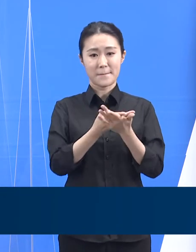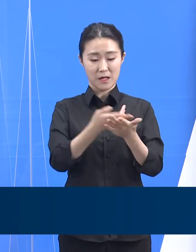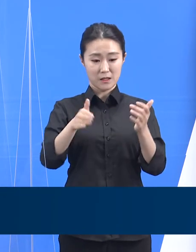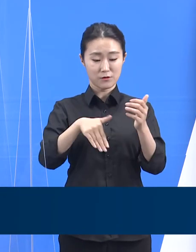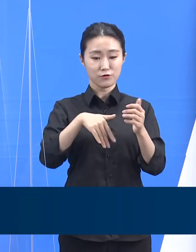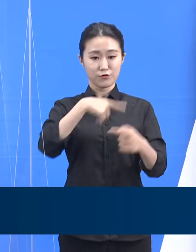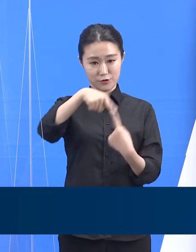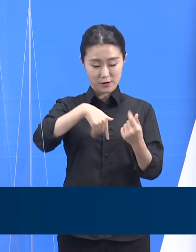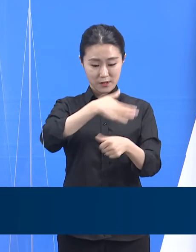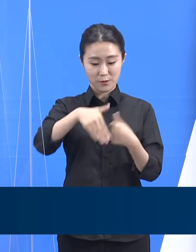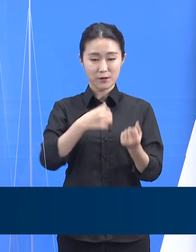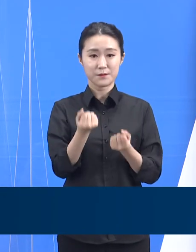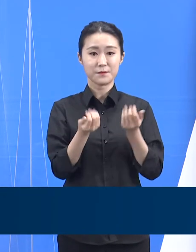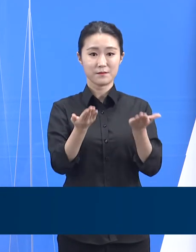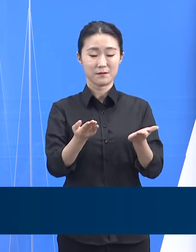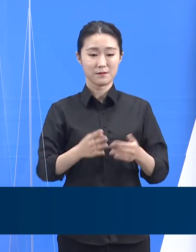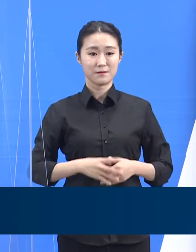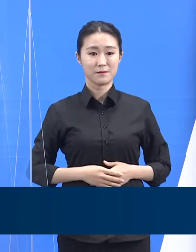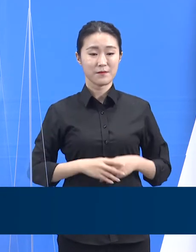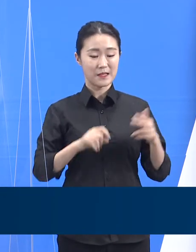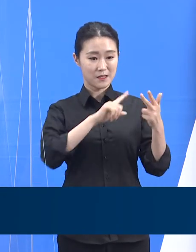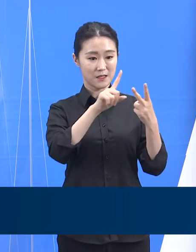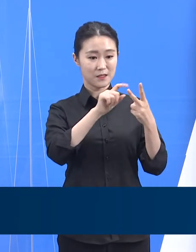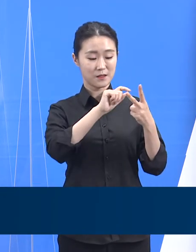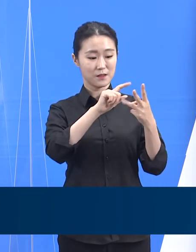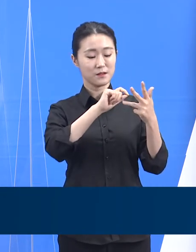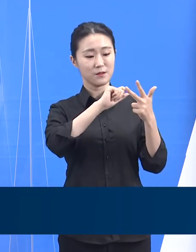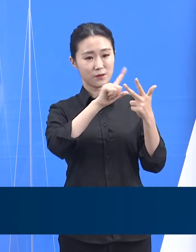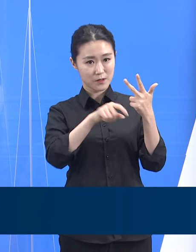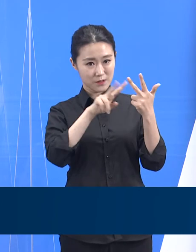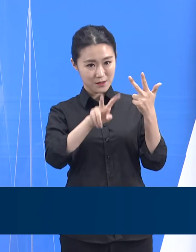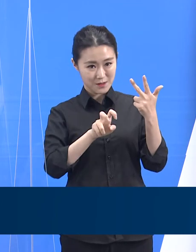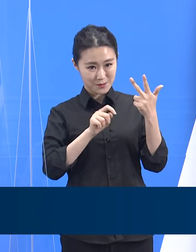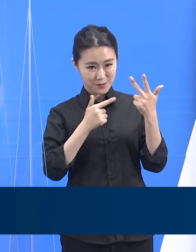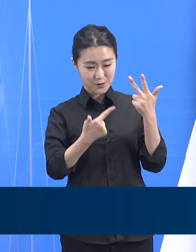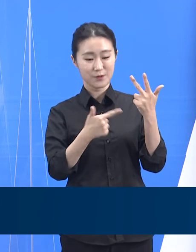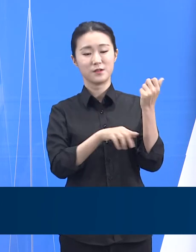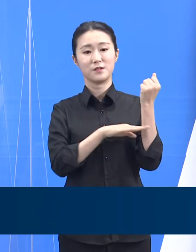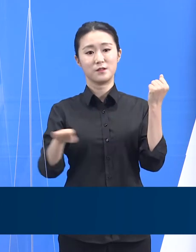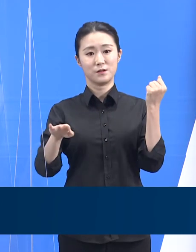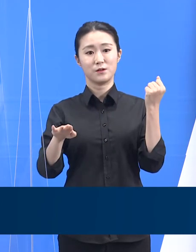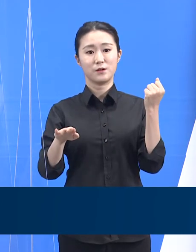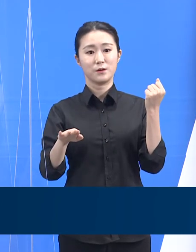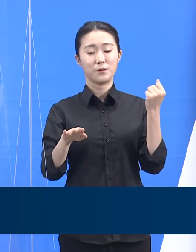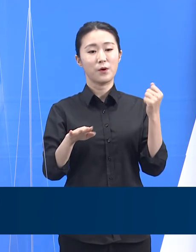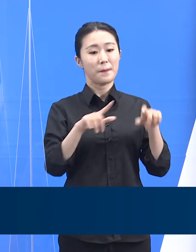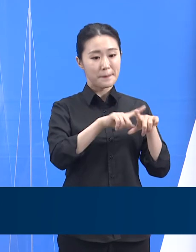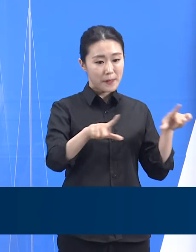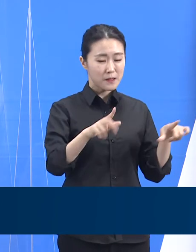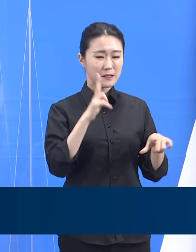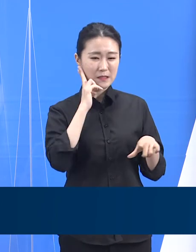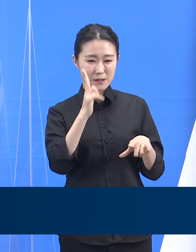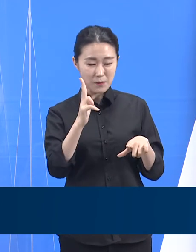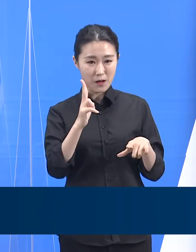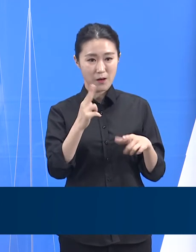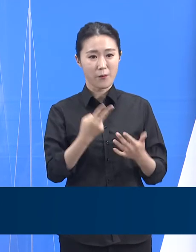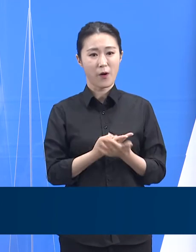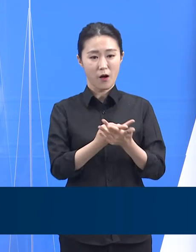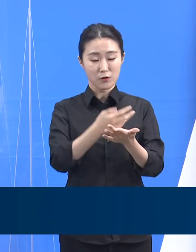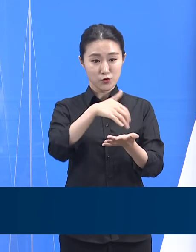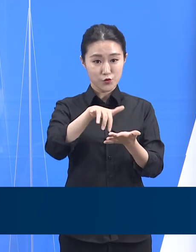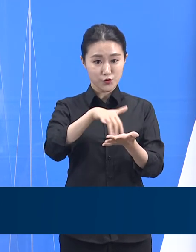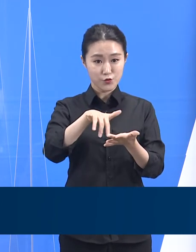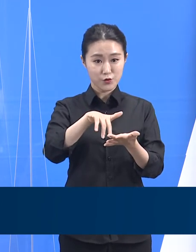말씀드리겠습니다. 7월 26일 20시 기준 일반과 중증 환자 병상을 합한 도내 의료기관 확보